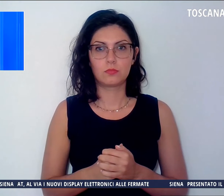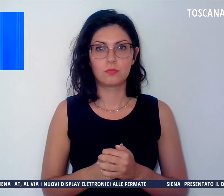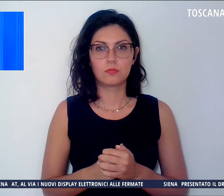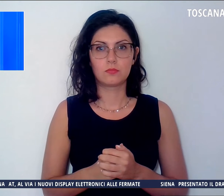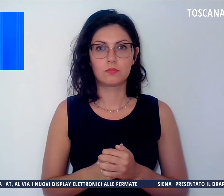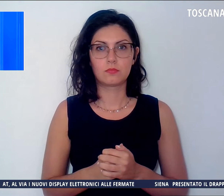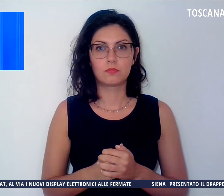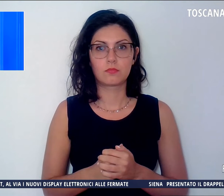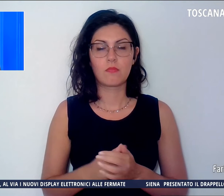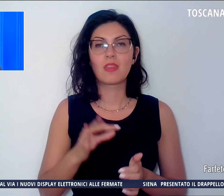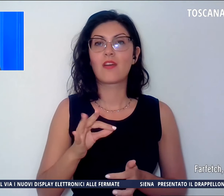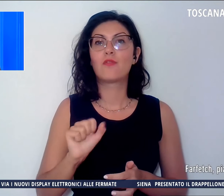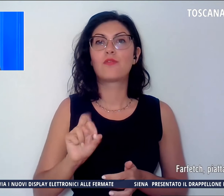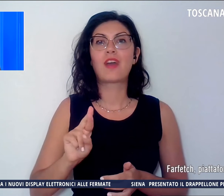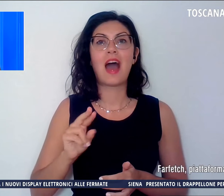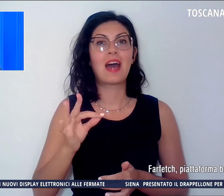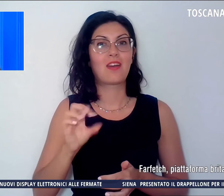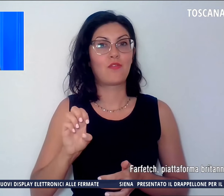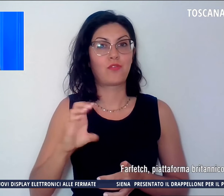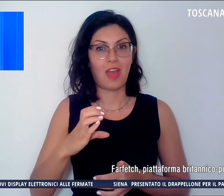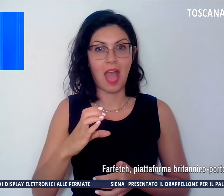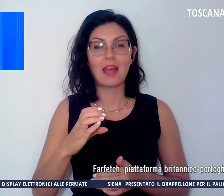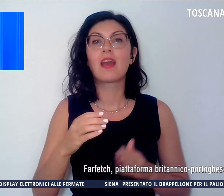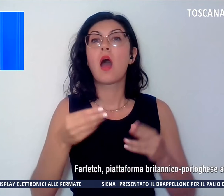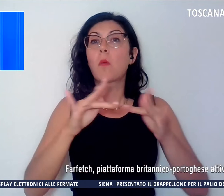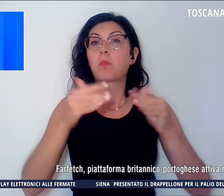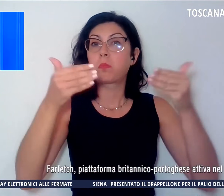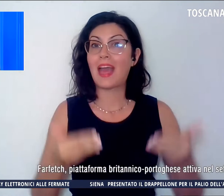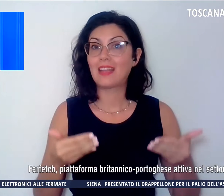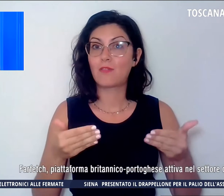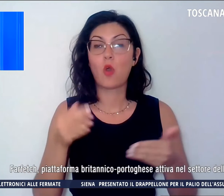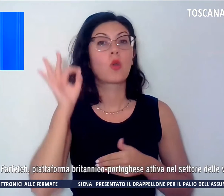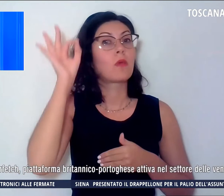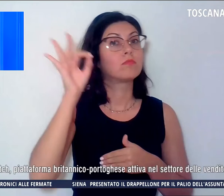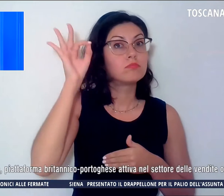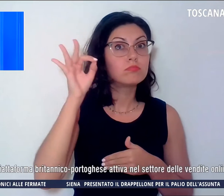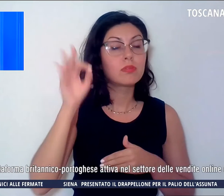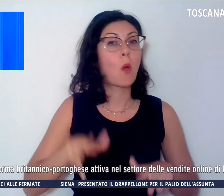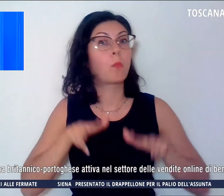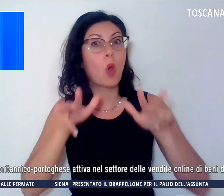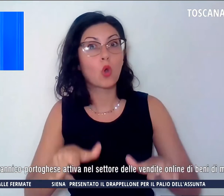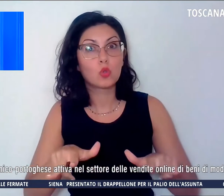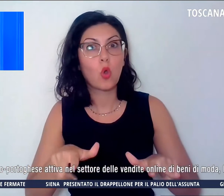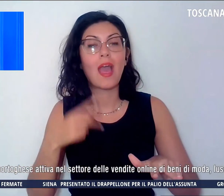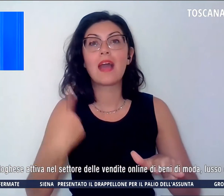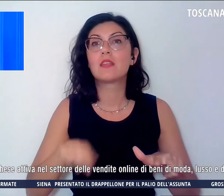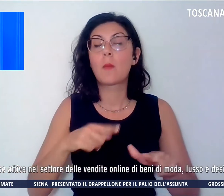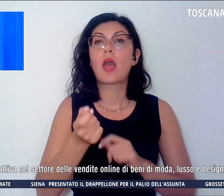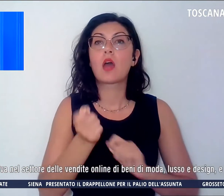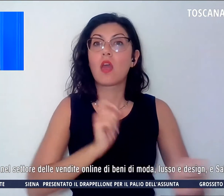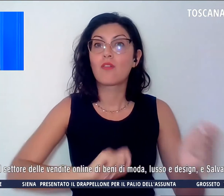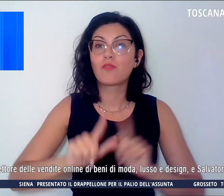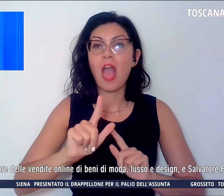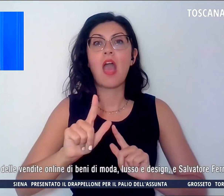Farfek, piattaforma britannico-portoghese attiva nel settore delle vendite online di beni di moda,